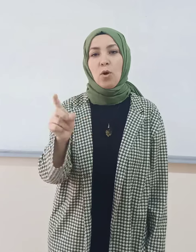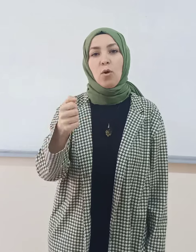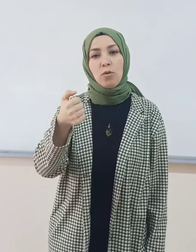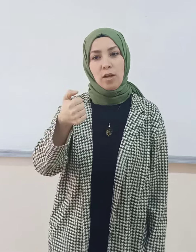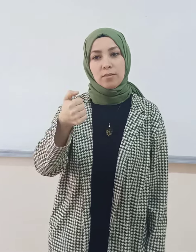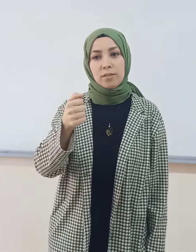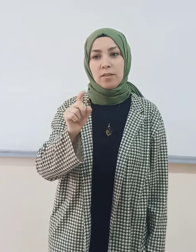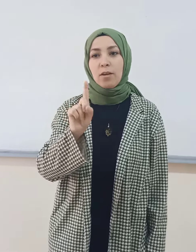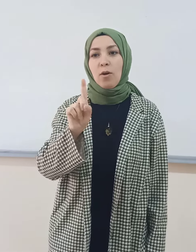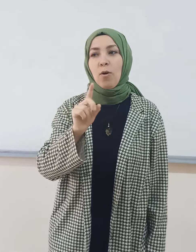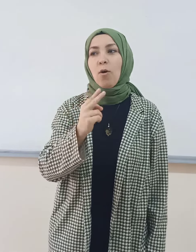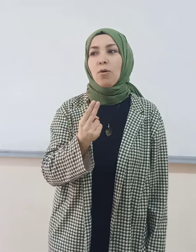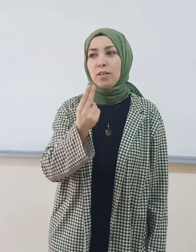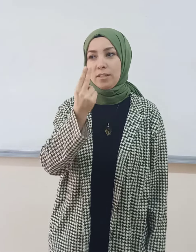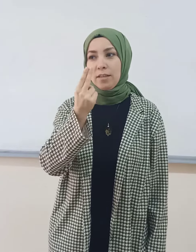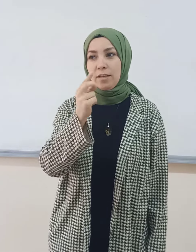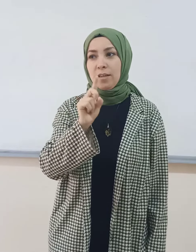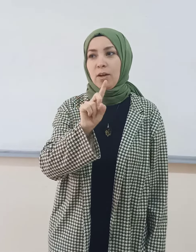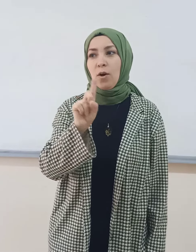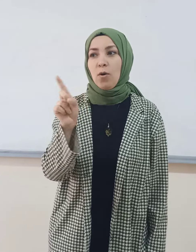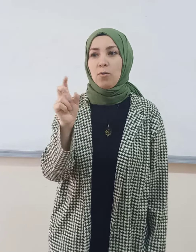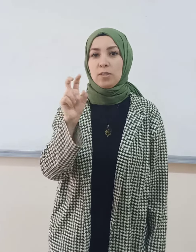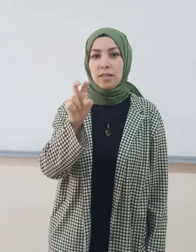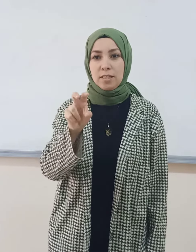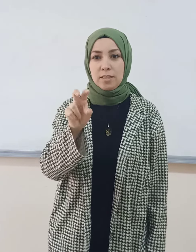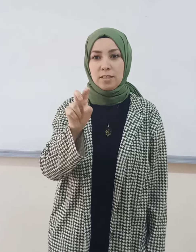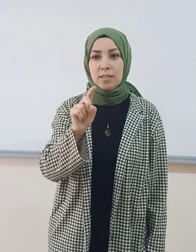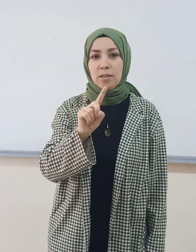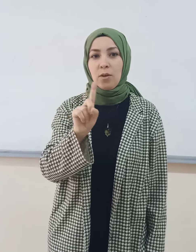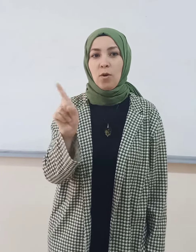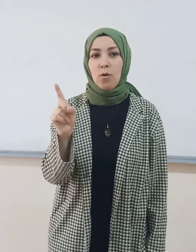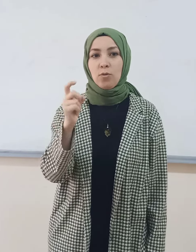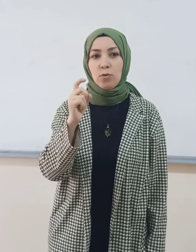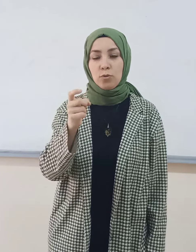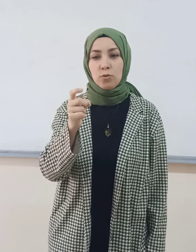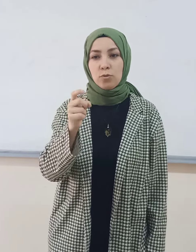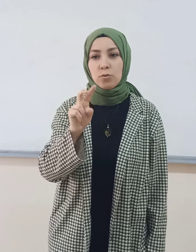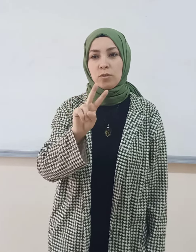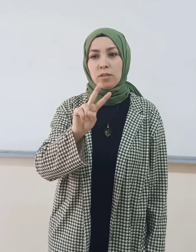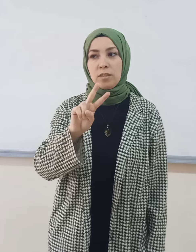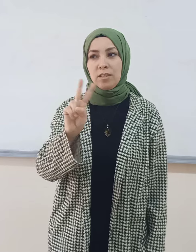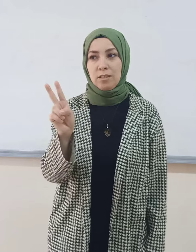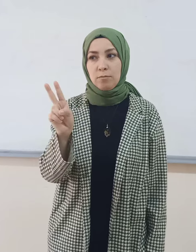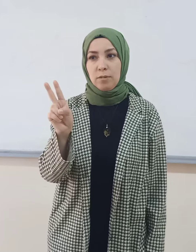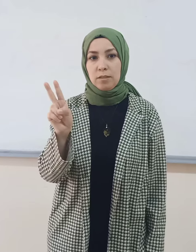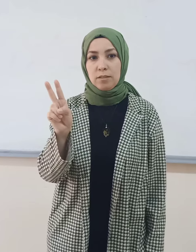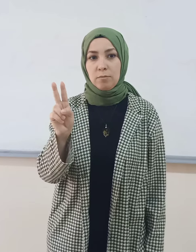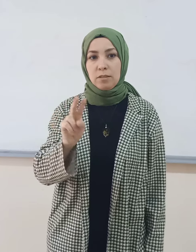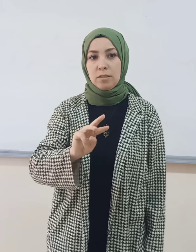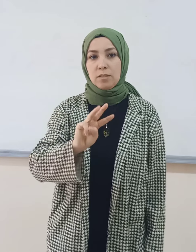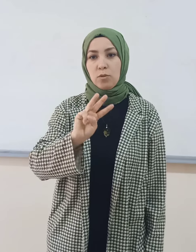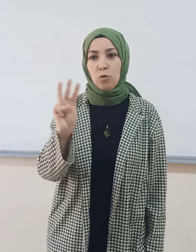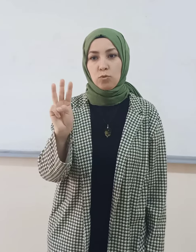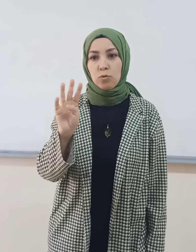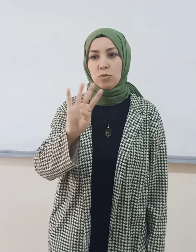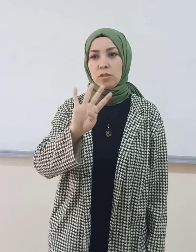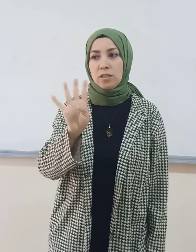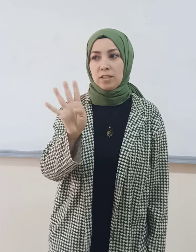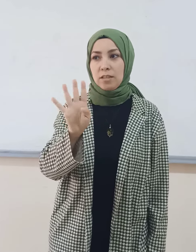16, 17, 18, 19, 20 diyebiliriz. 30, 40,